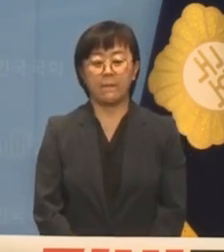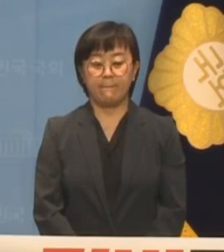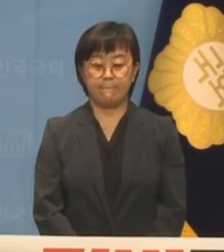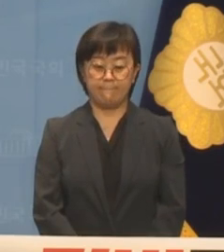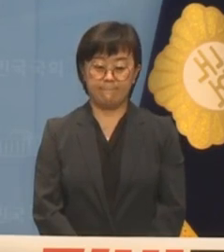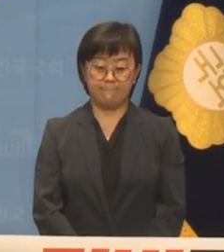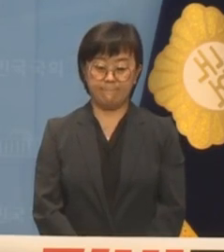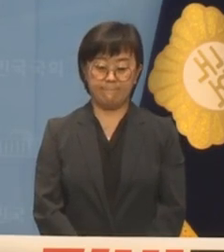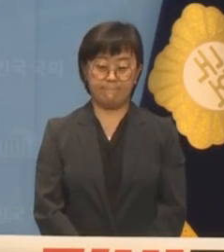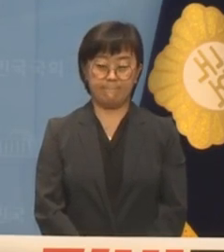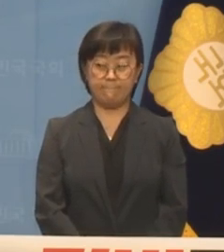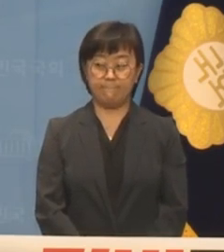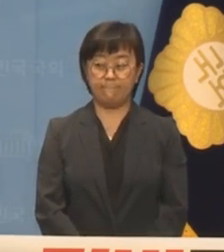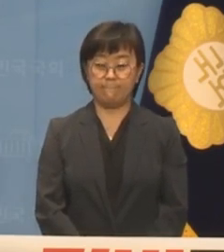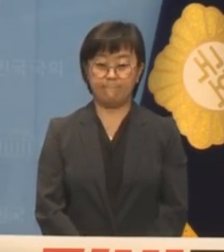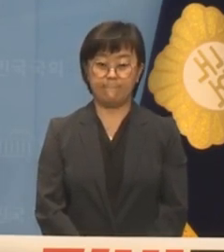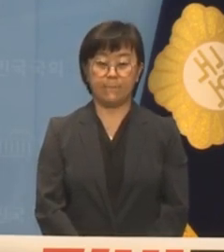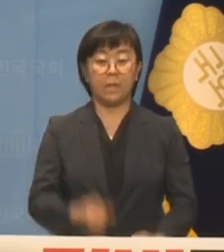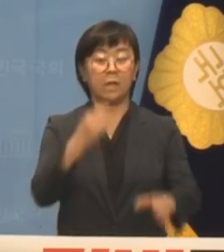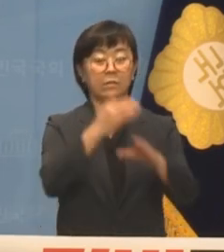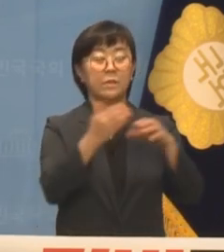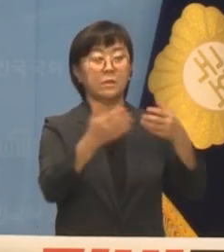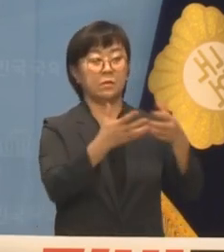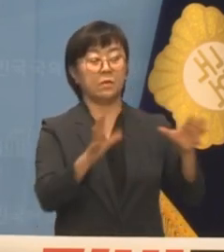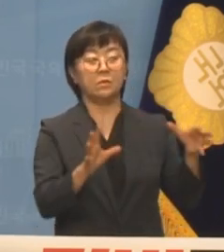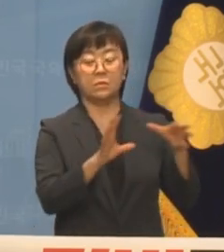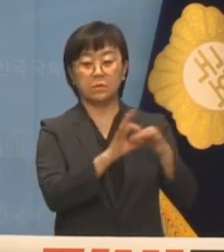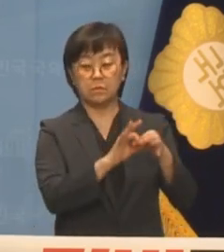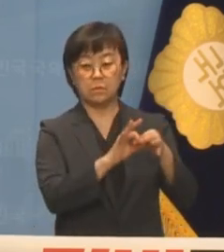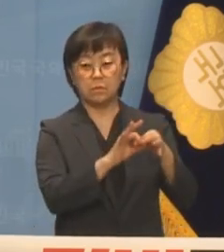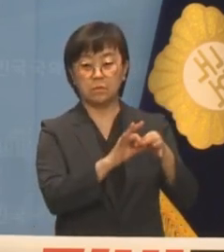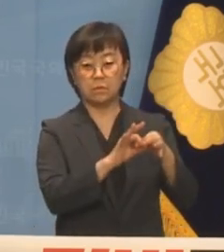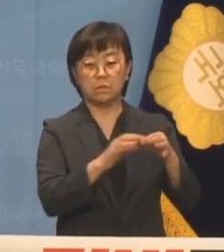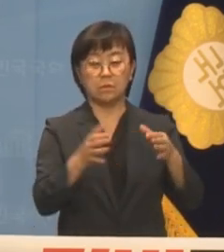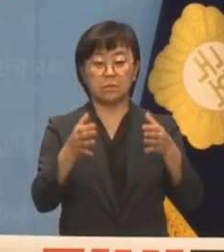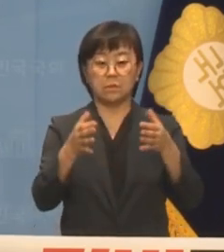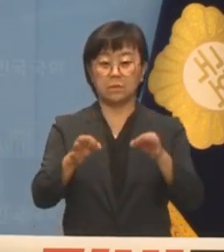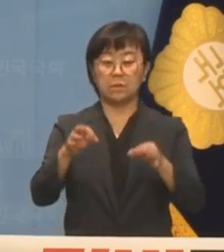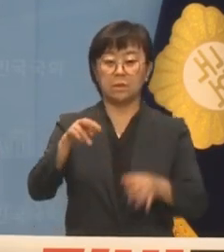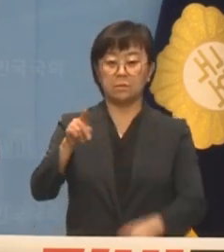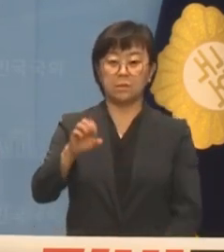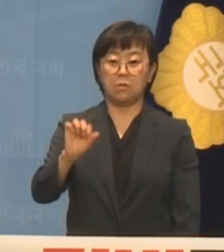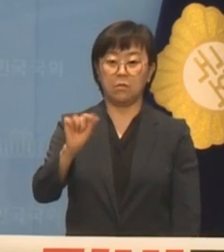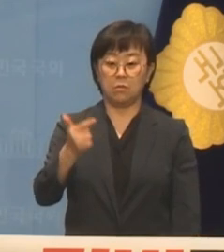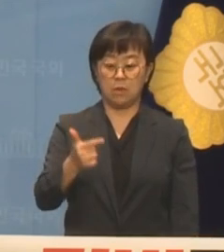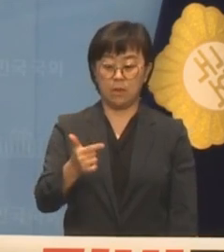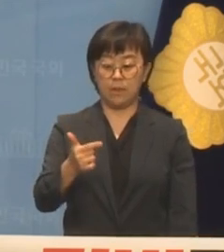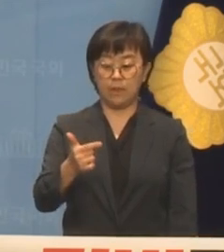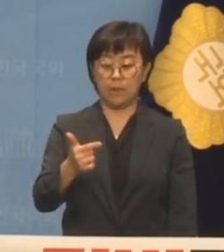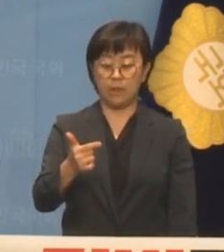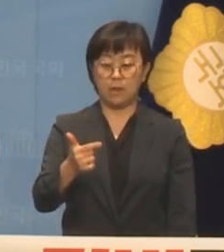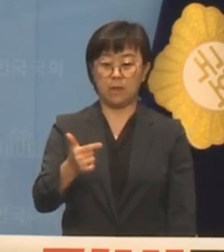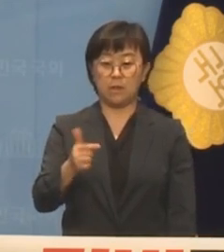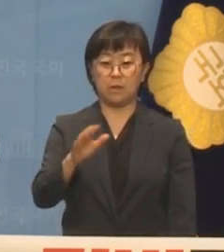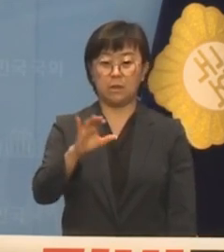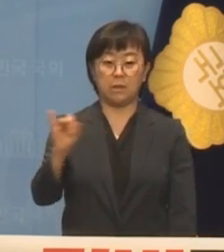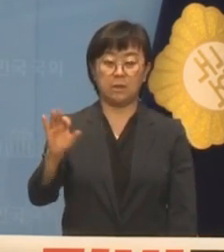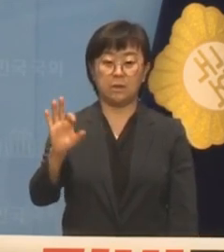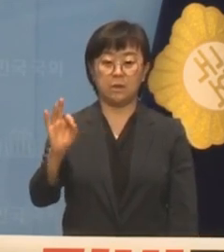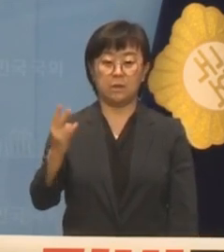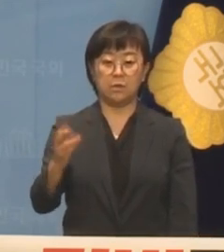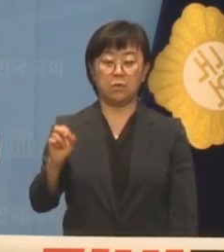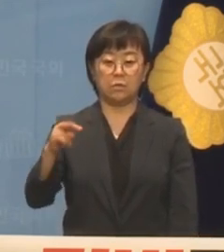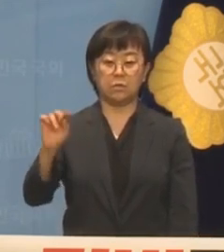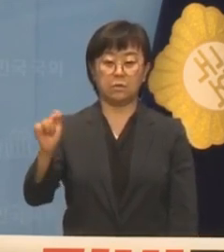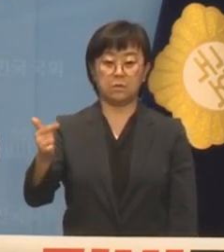성명서, 더불어민주당 소속 김성환, 이용선,